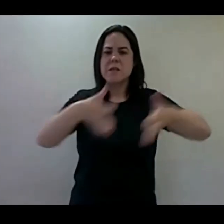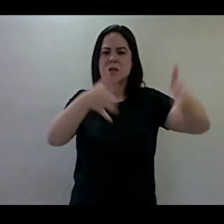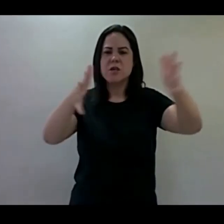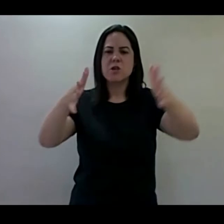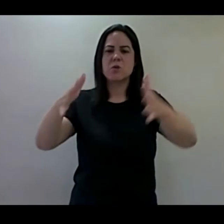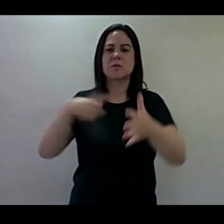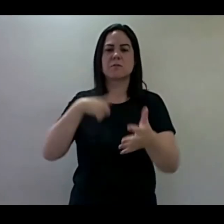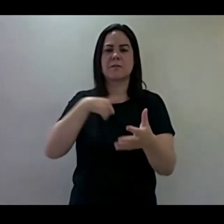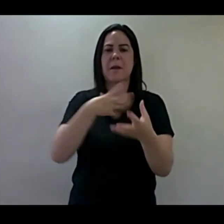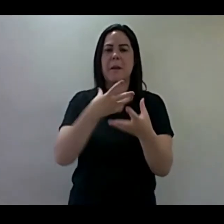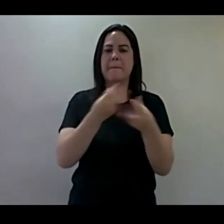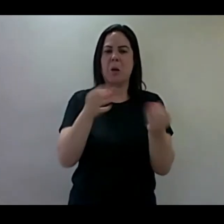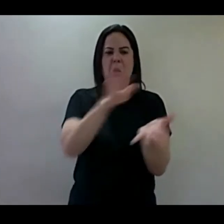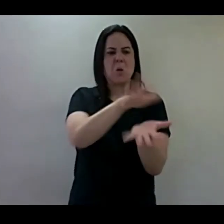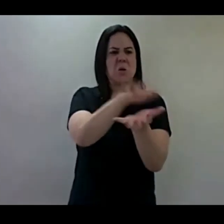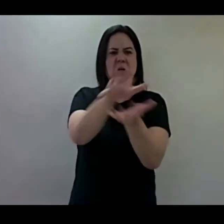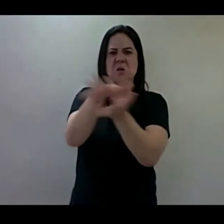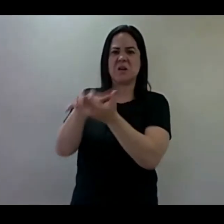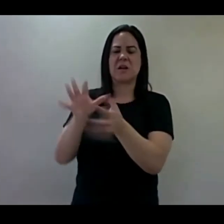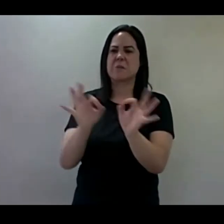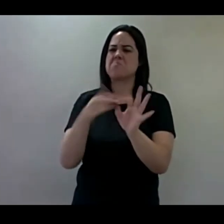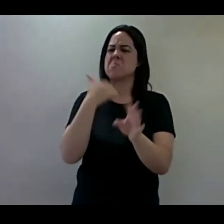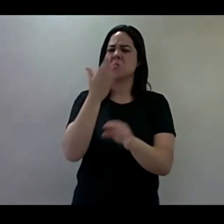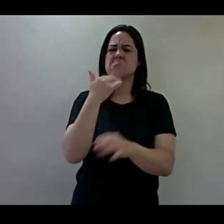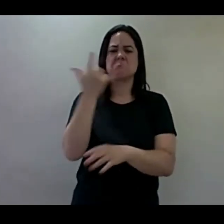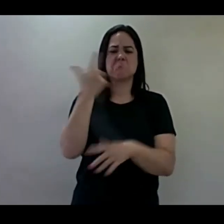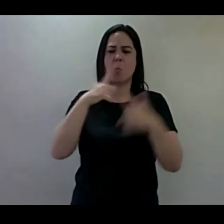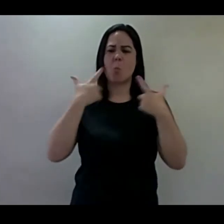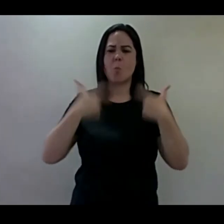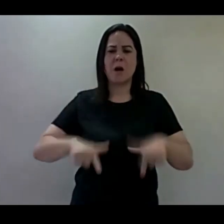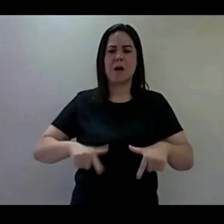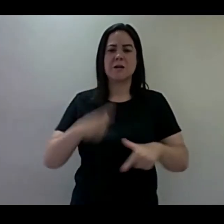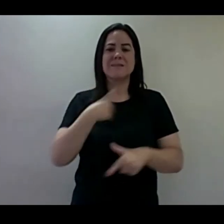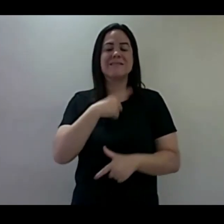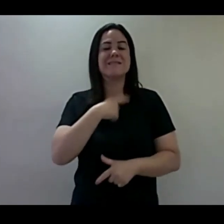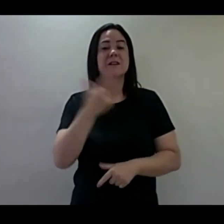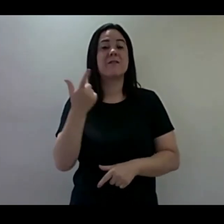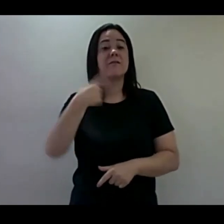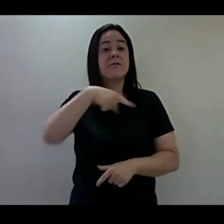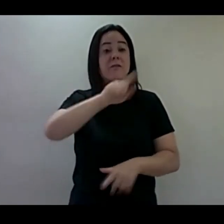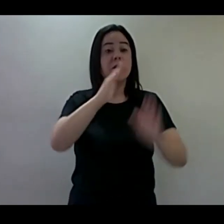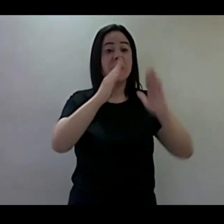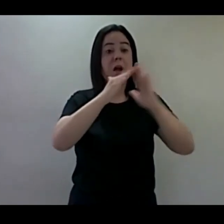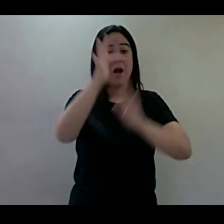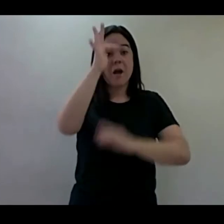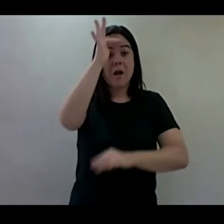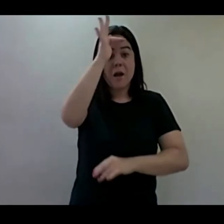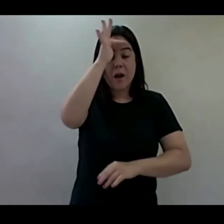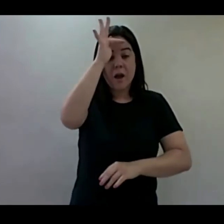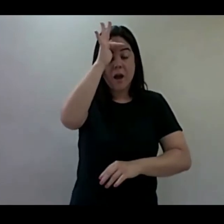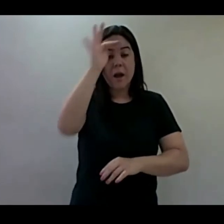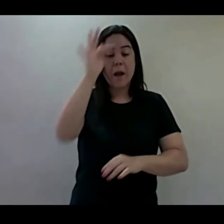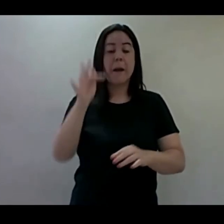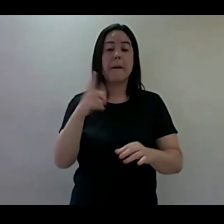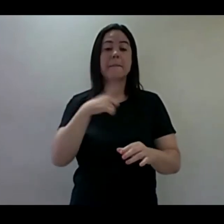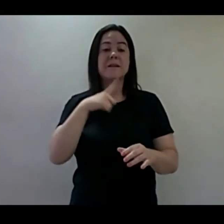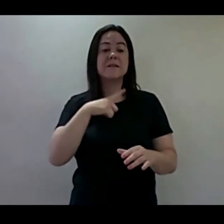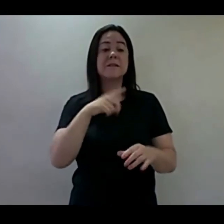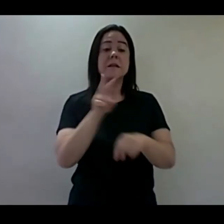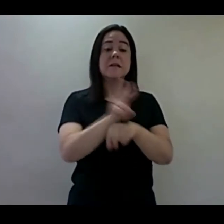não adiantou nada, passou ileso, foi parar na casa de faraó, criado para ser príncipe, tem tudo